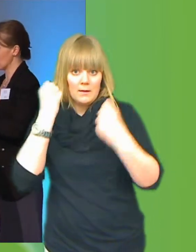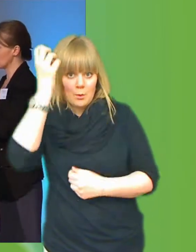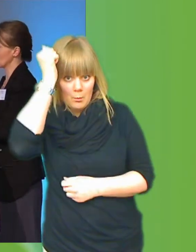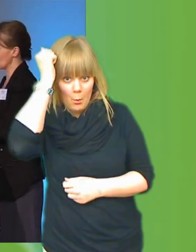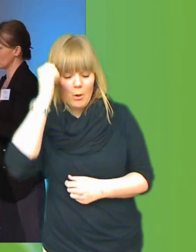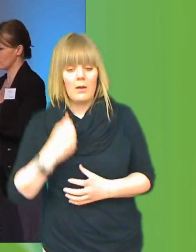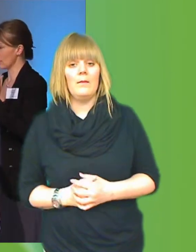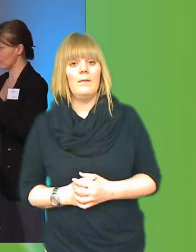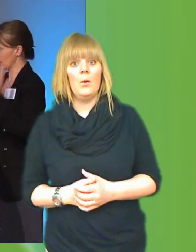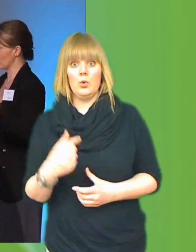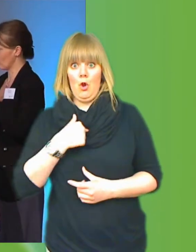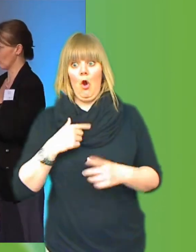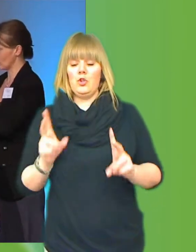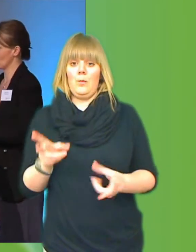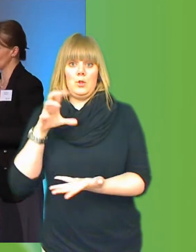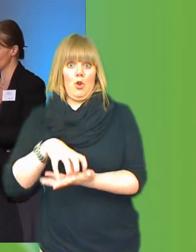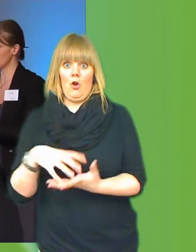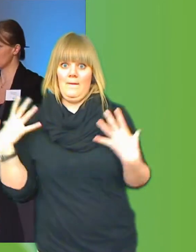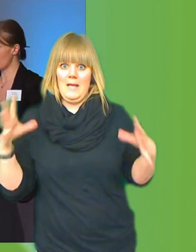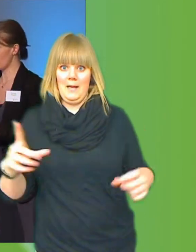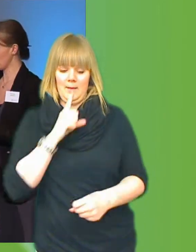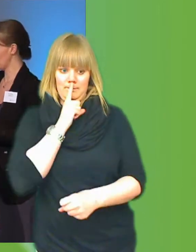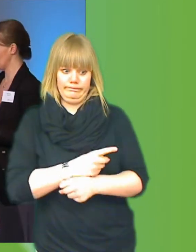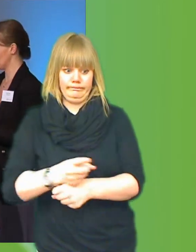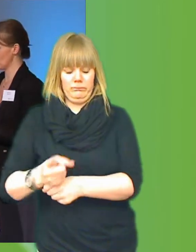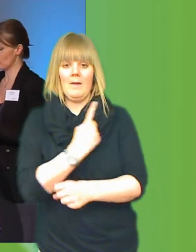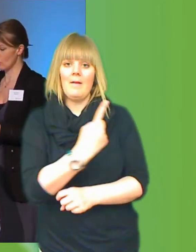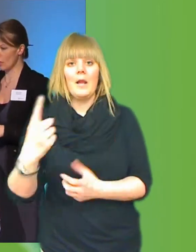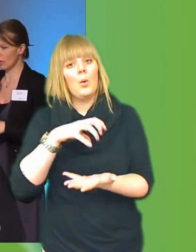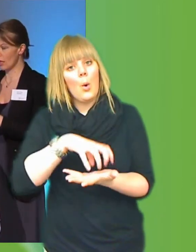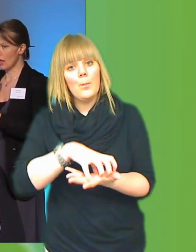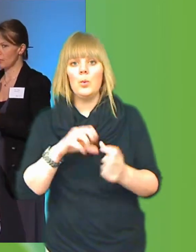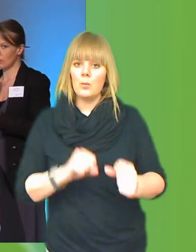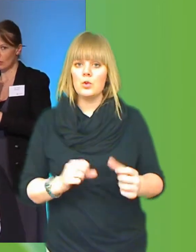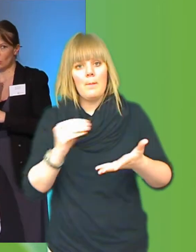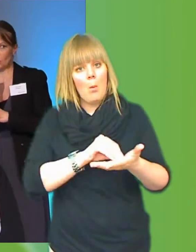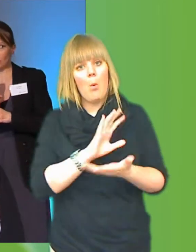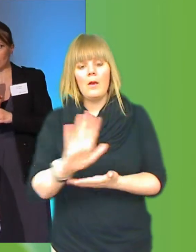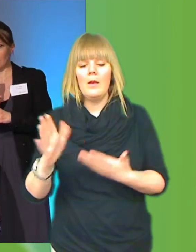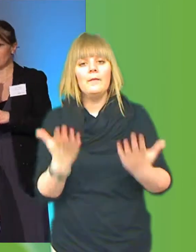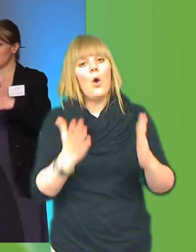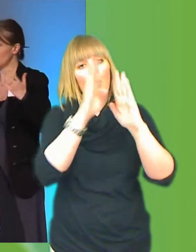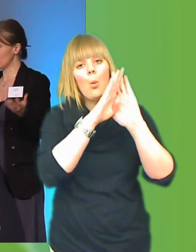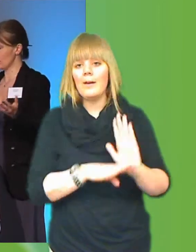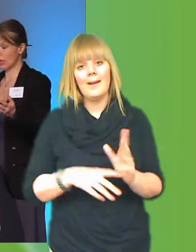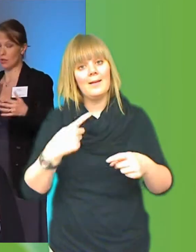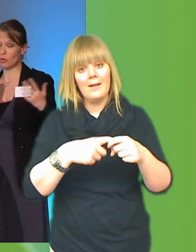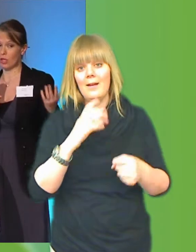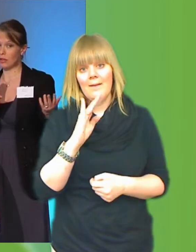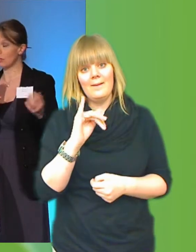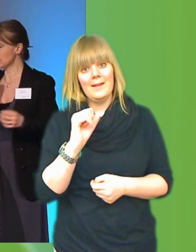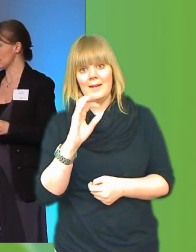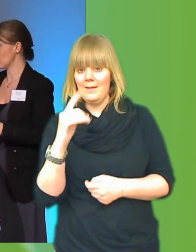vilja komma in som staten och säga att varje kommun måste ta upp viss ärende på sin dagordning. Men vi kan uppmuntra olika